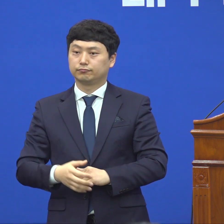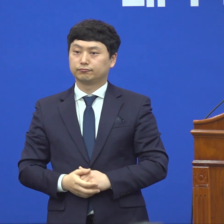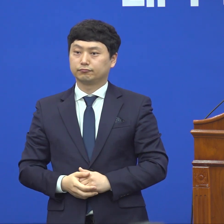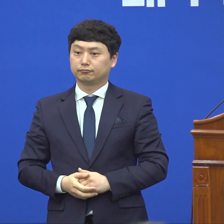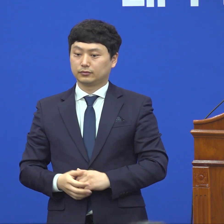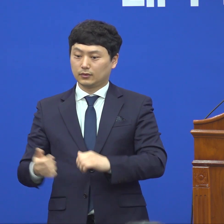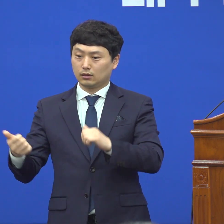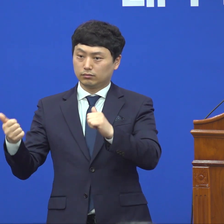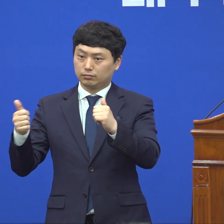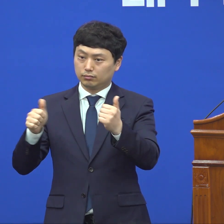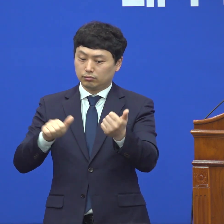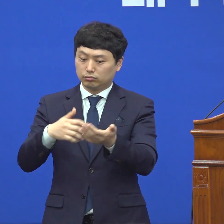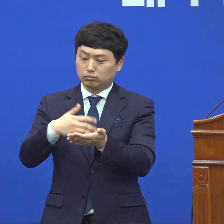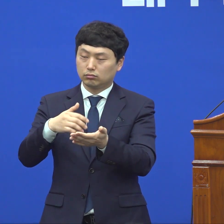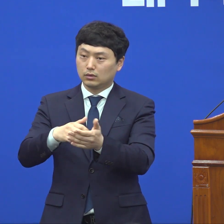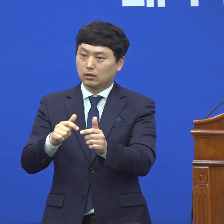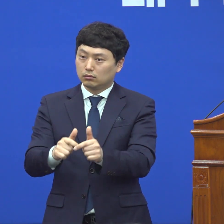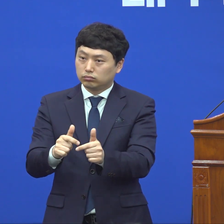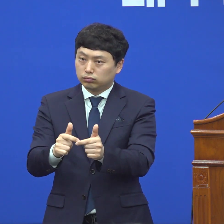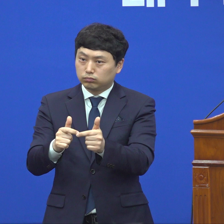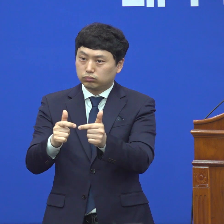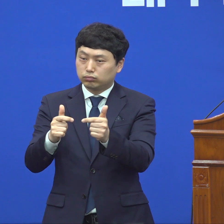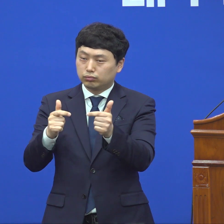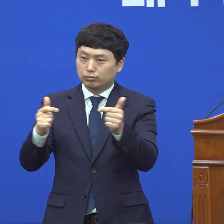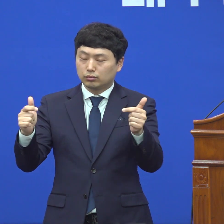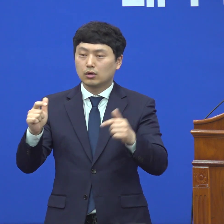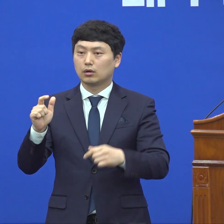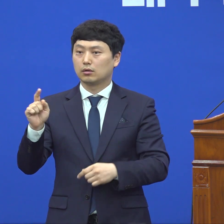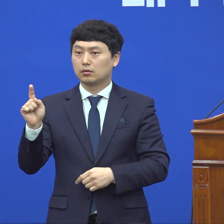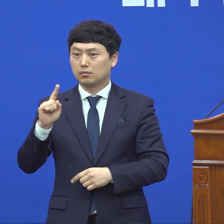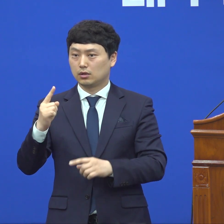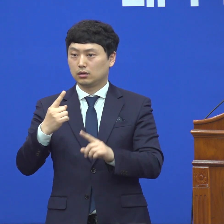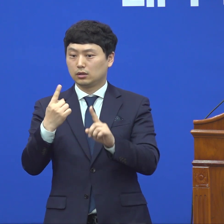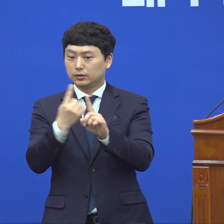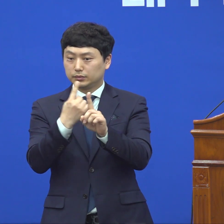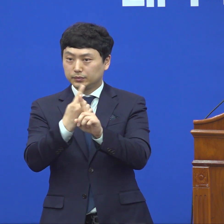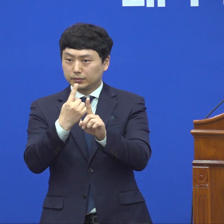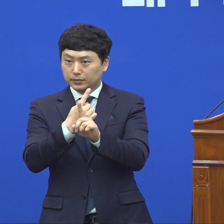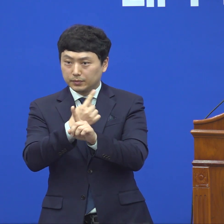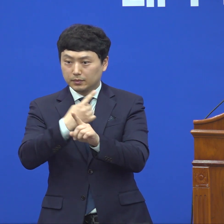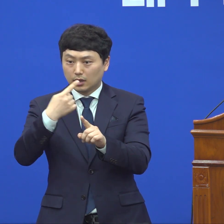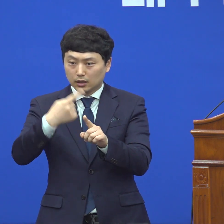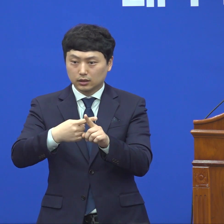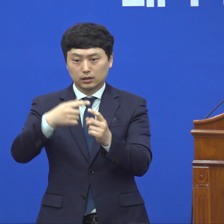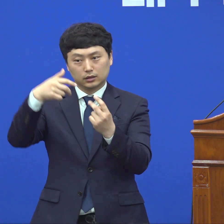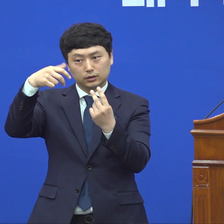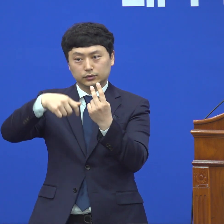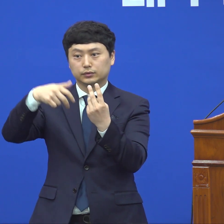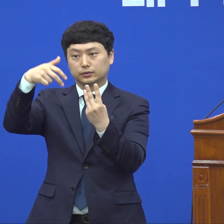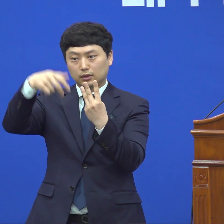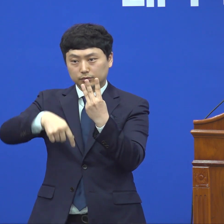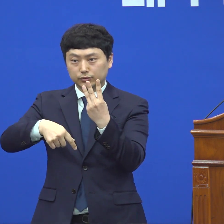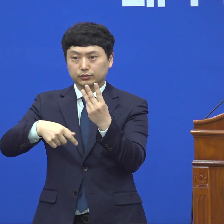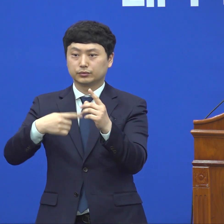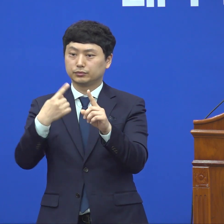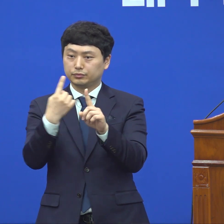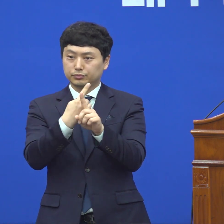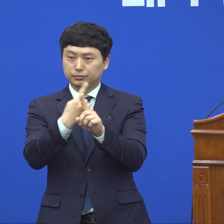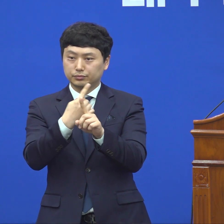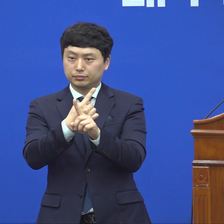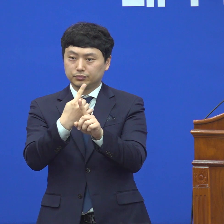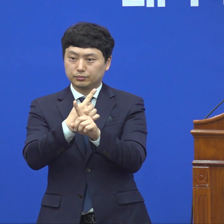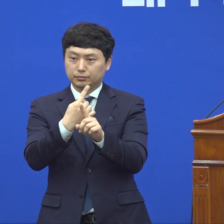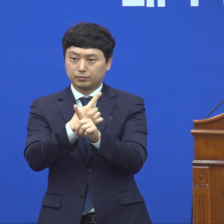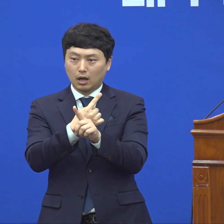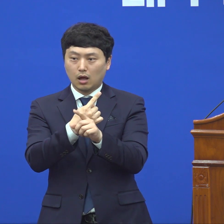사망자들이 점점 많아지는 것은 치료에 오시던 분이 2, 3주째 치료에 견디지